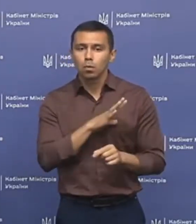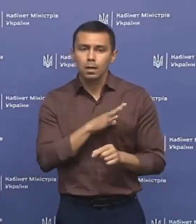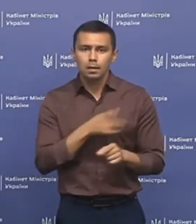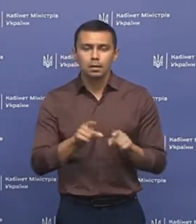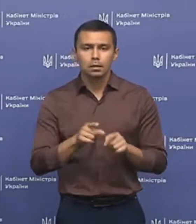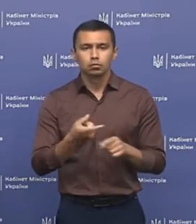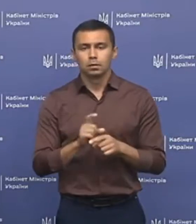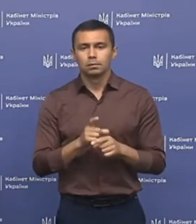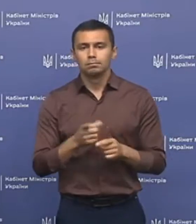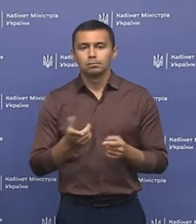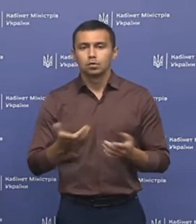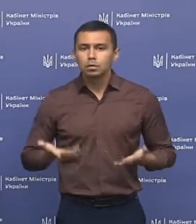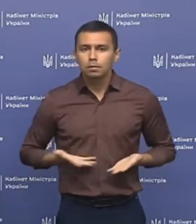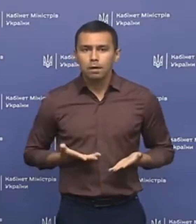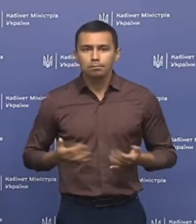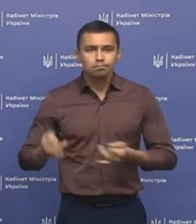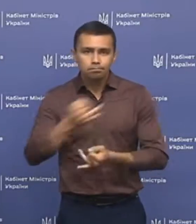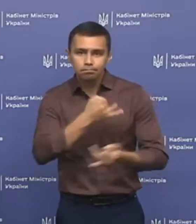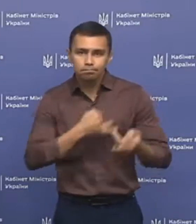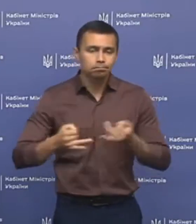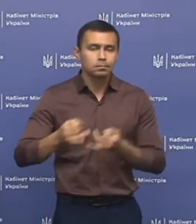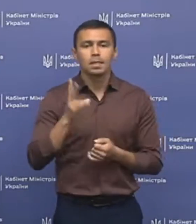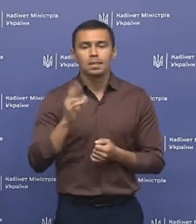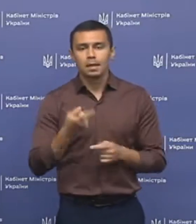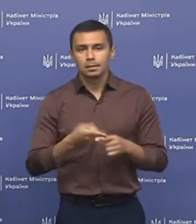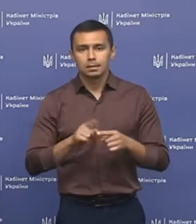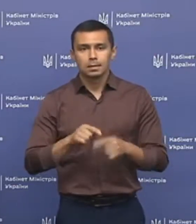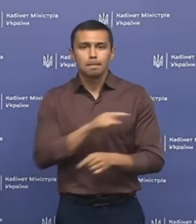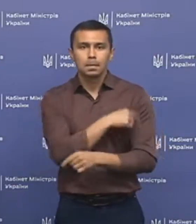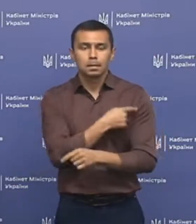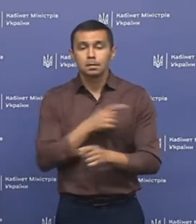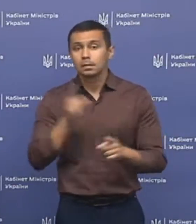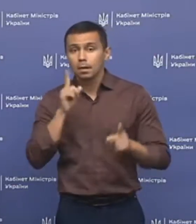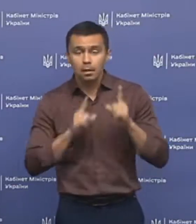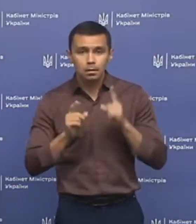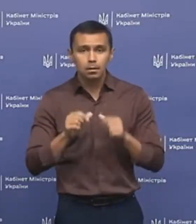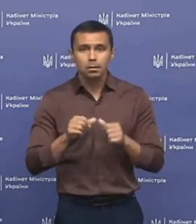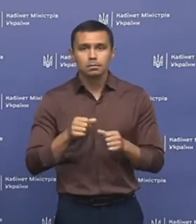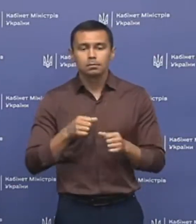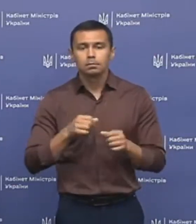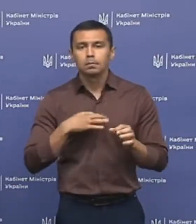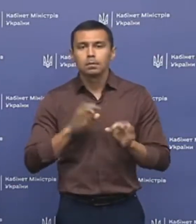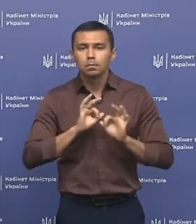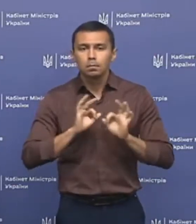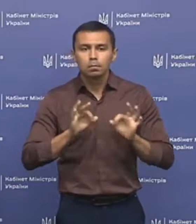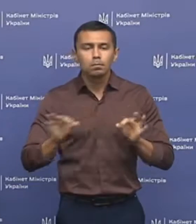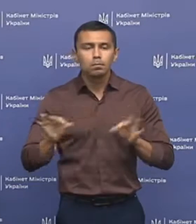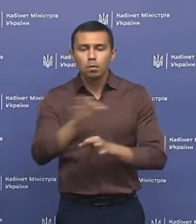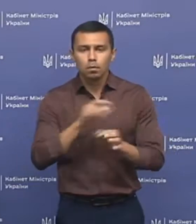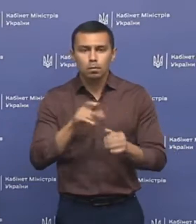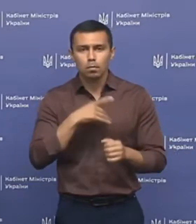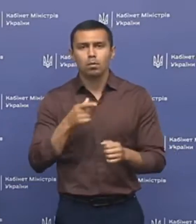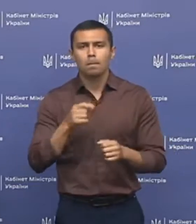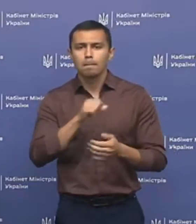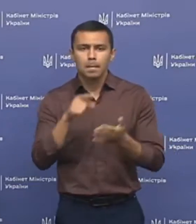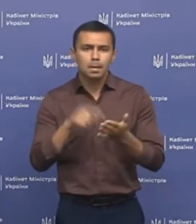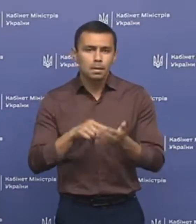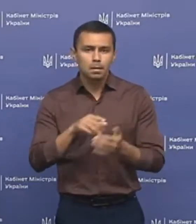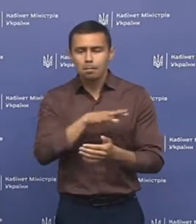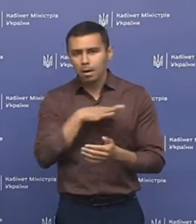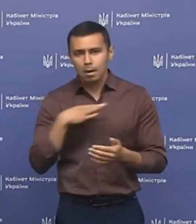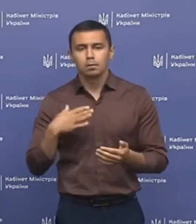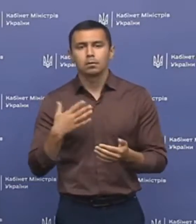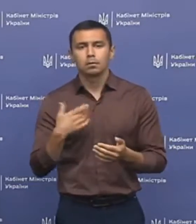жива дискусія на цій Медичній Ради. Окреслили перелік питань, їх дуже багато.